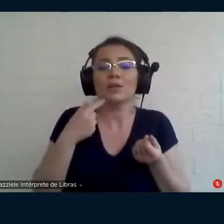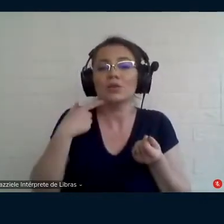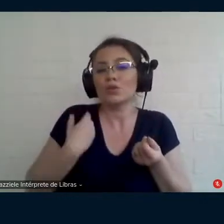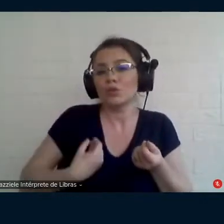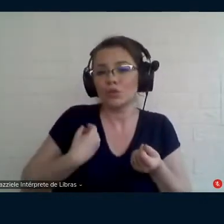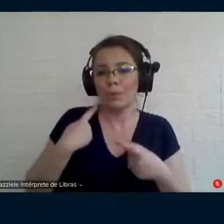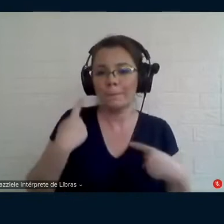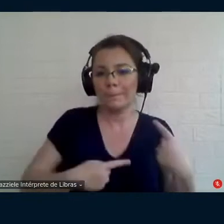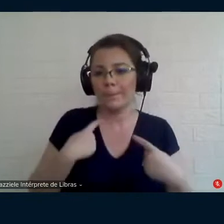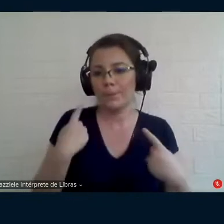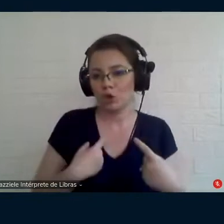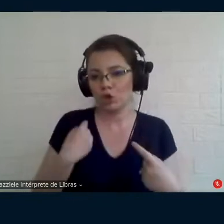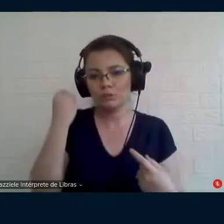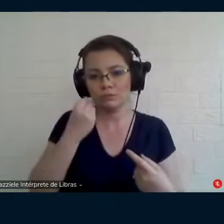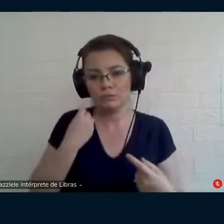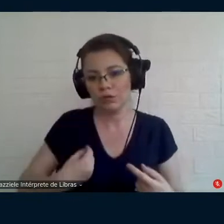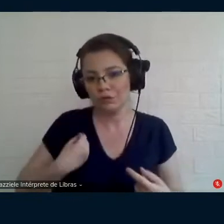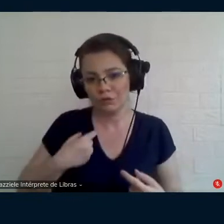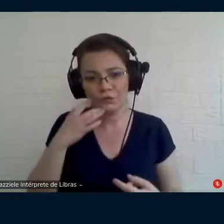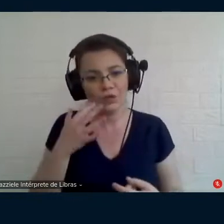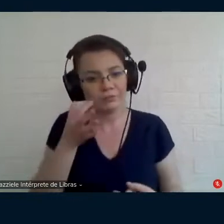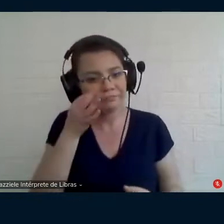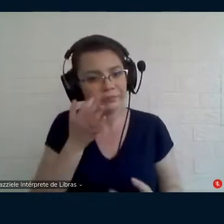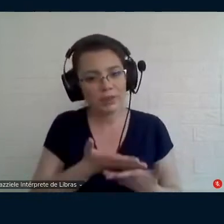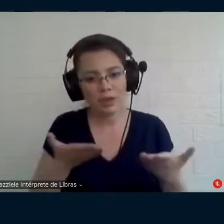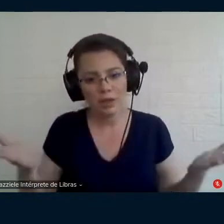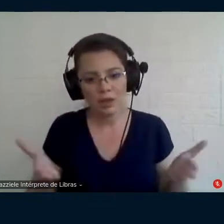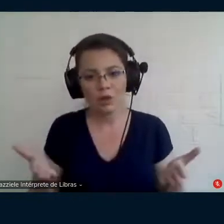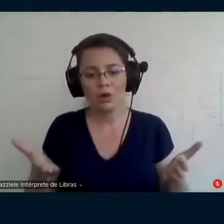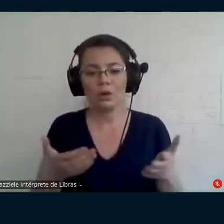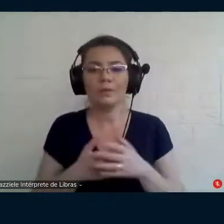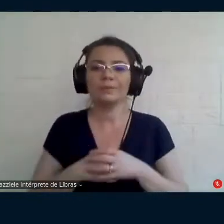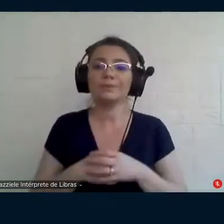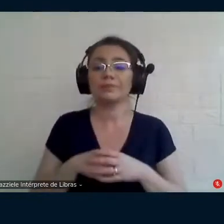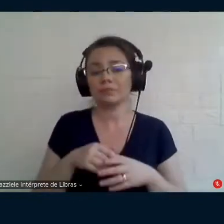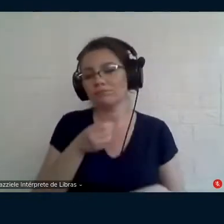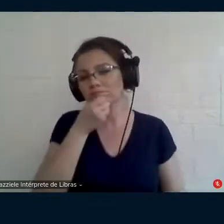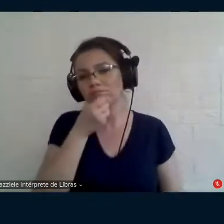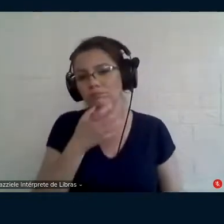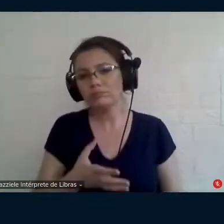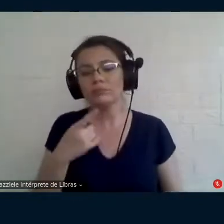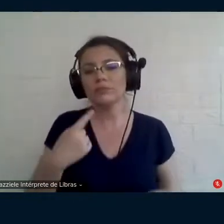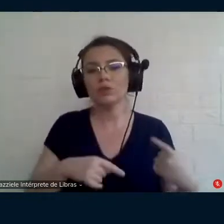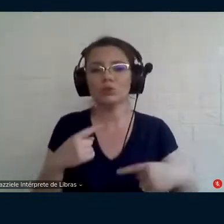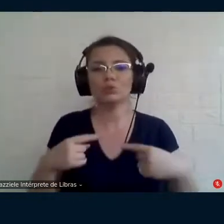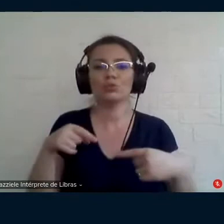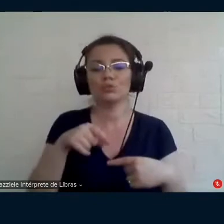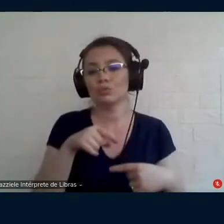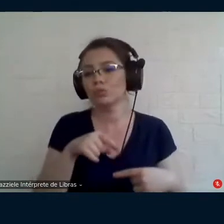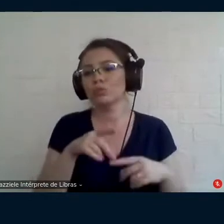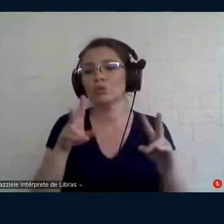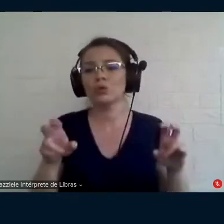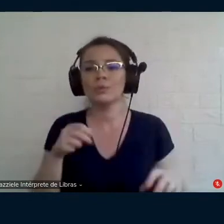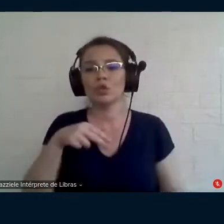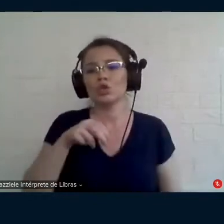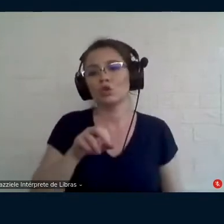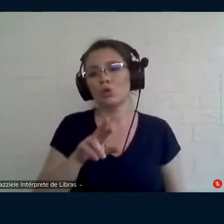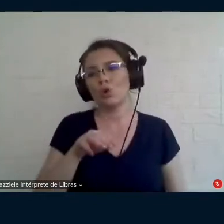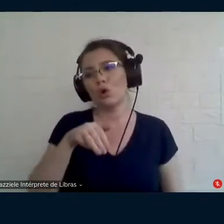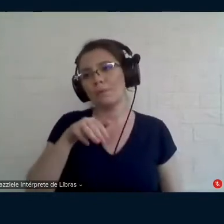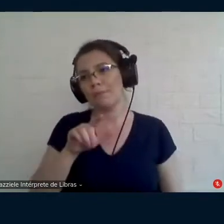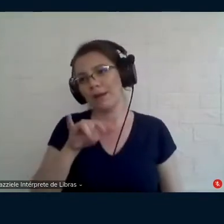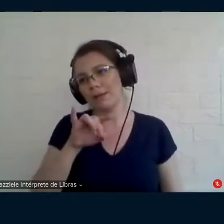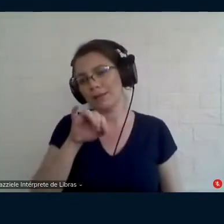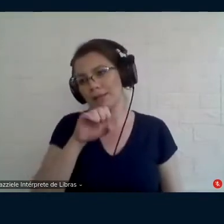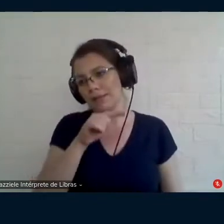se você quiser falar um pouquinho eu acho muito muito muito boa a discussão que você traz sobre normalização Foucault